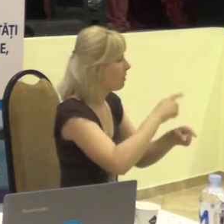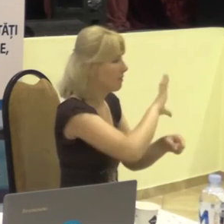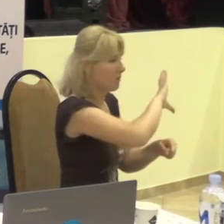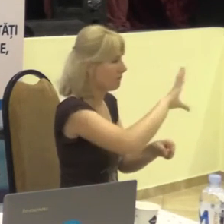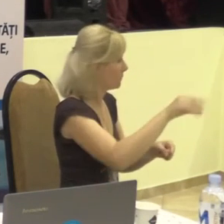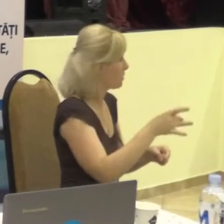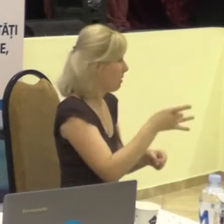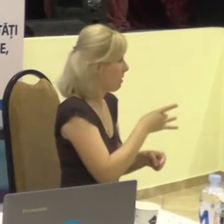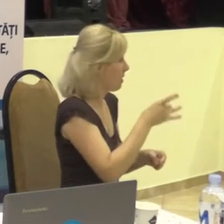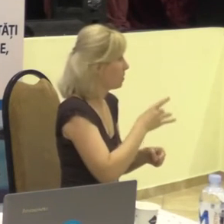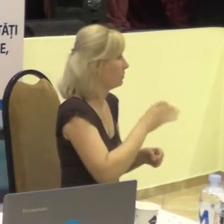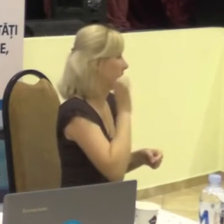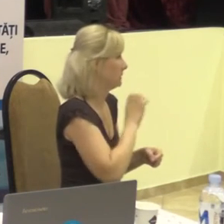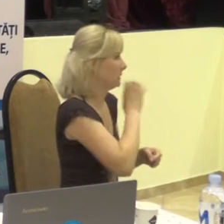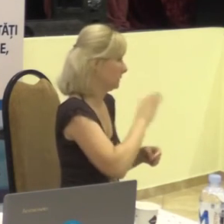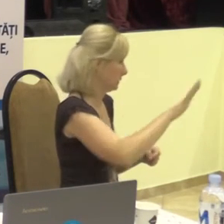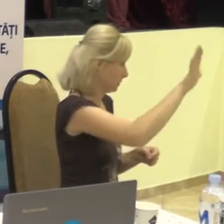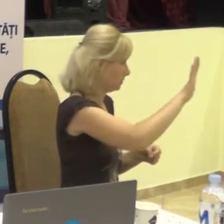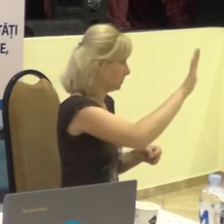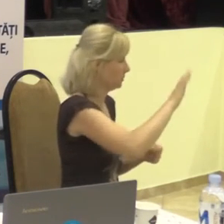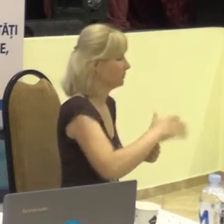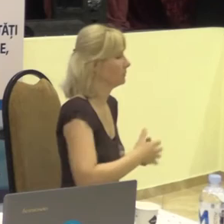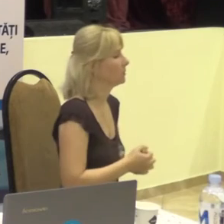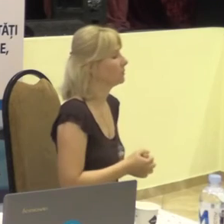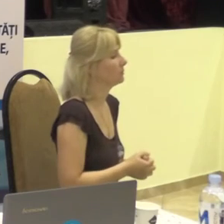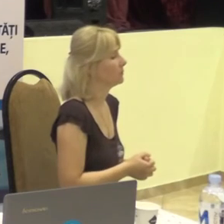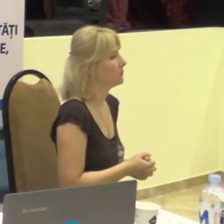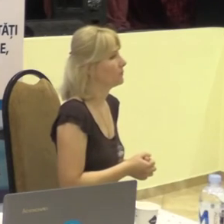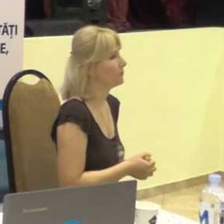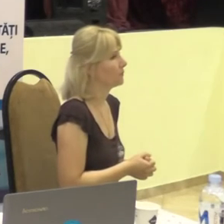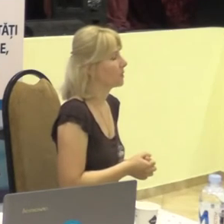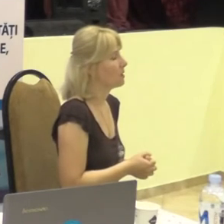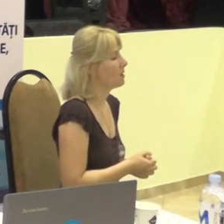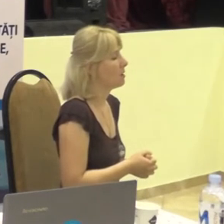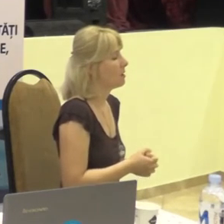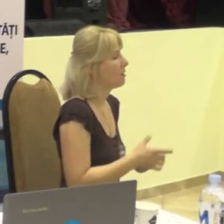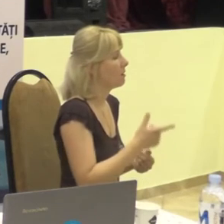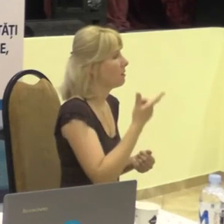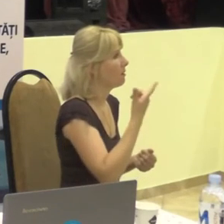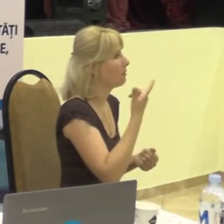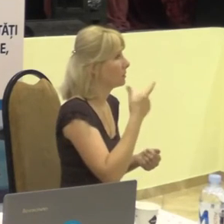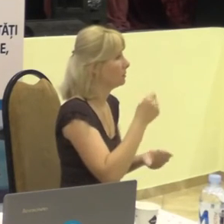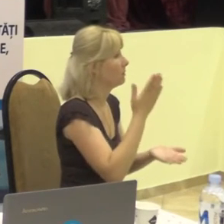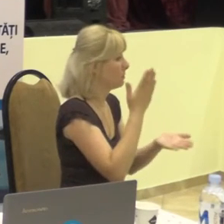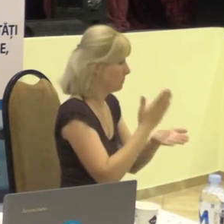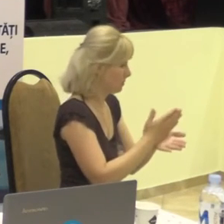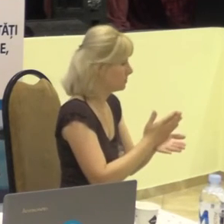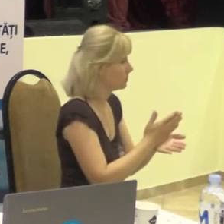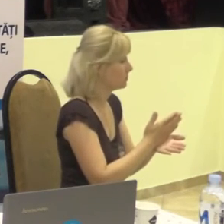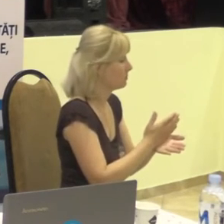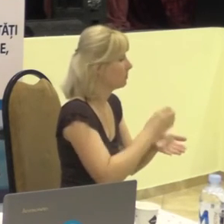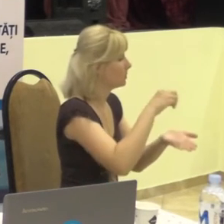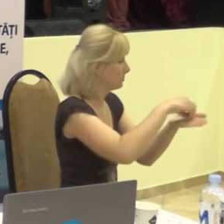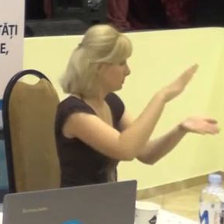din partea de Nord a Republicii, unde sunt la evidență